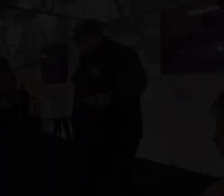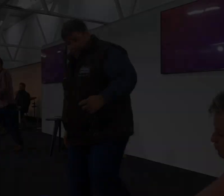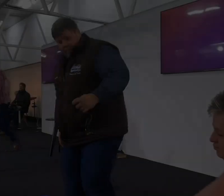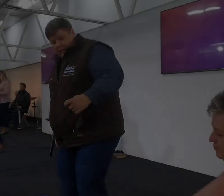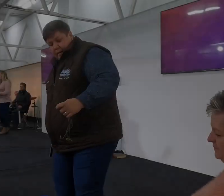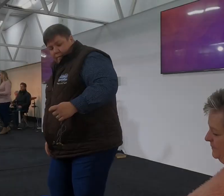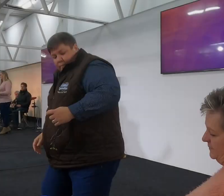nie